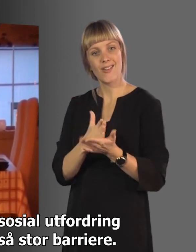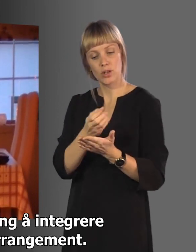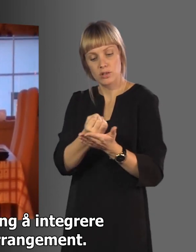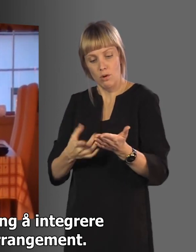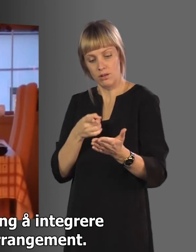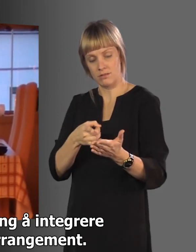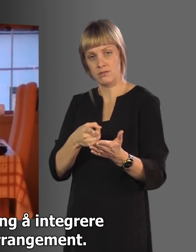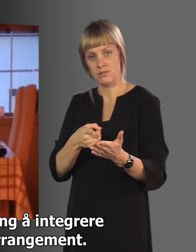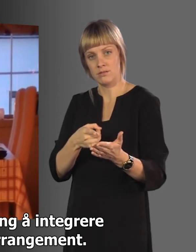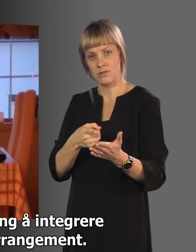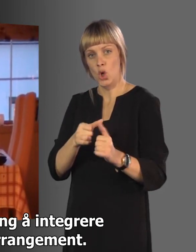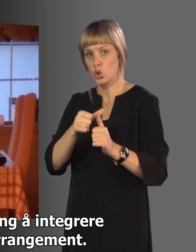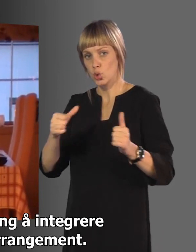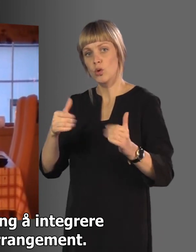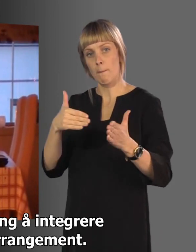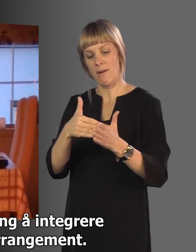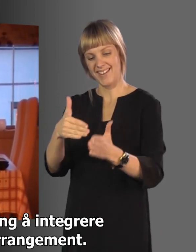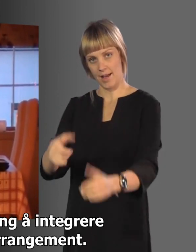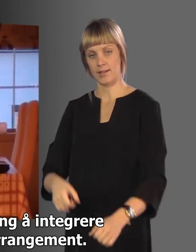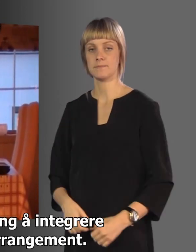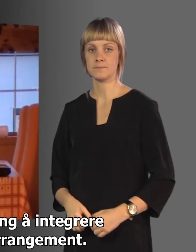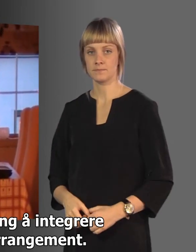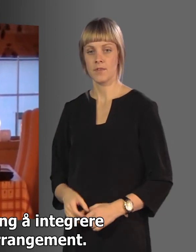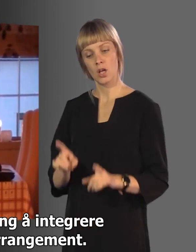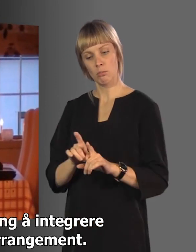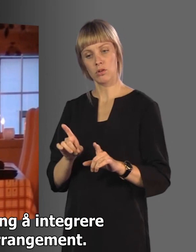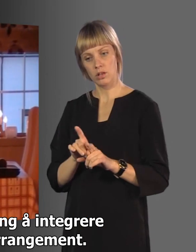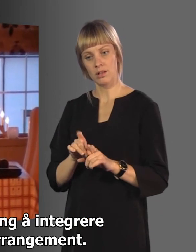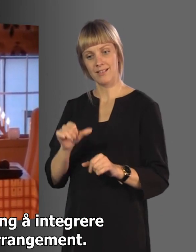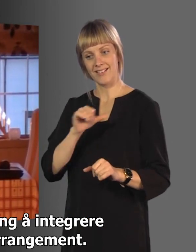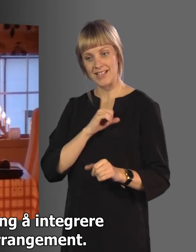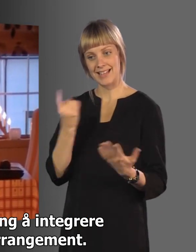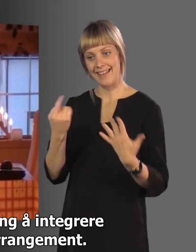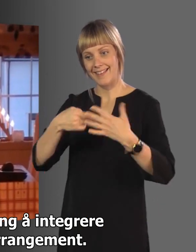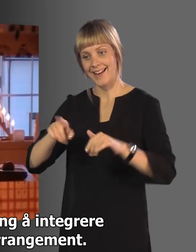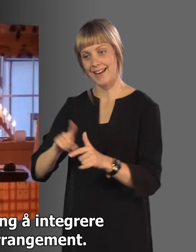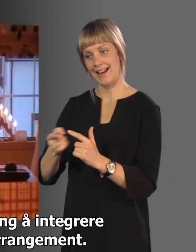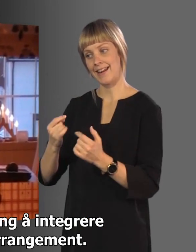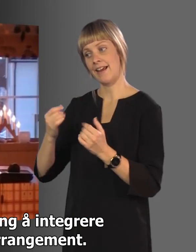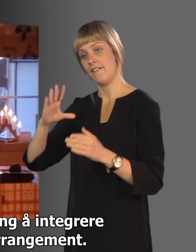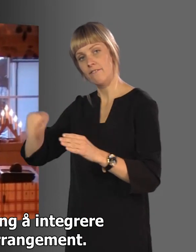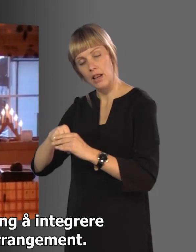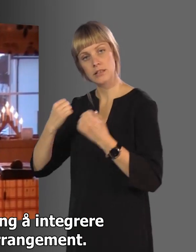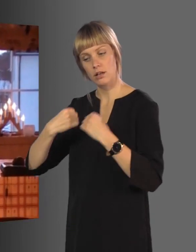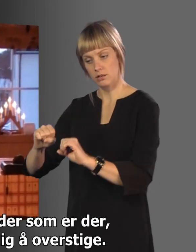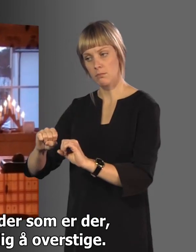at det er en utfordring å integrere eller å ha felles arrangement.